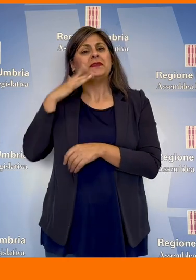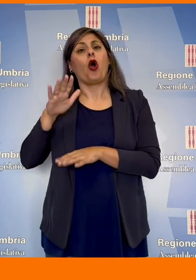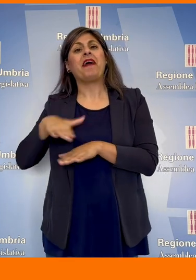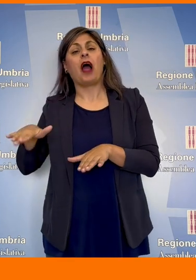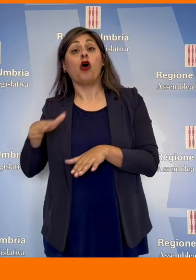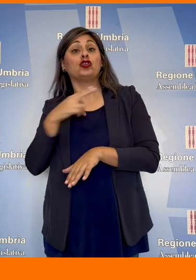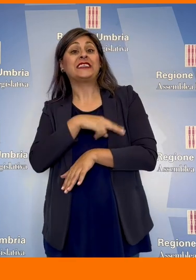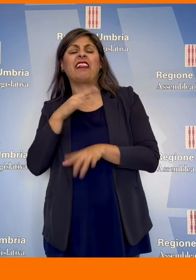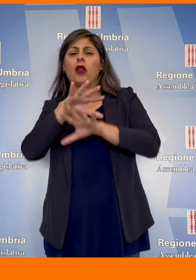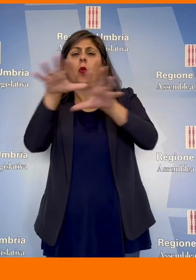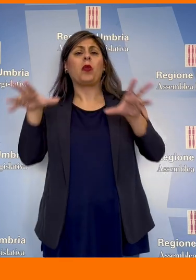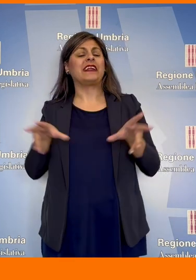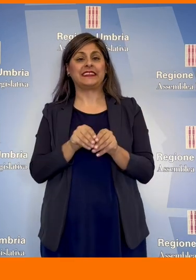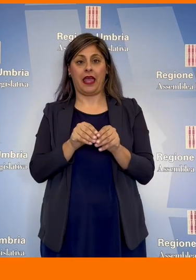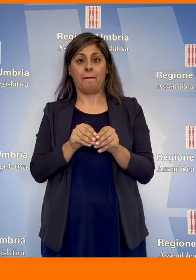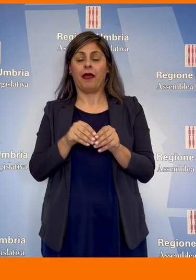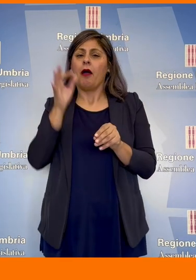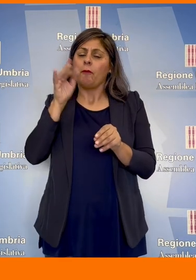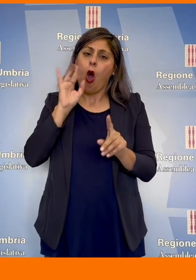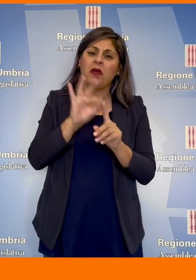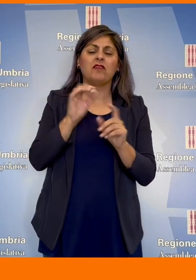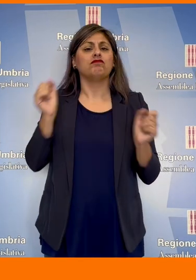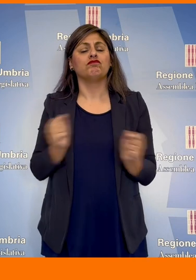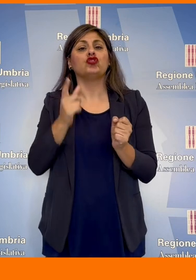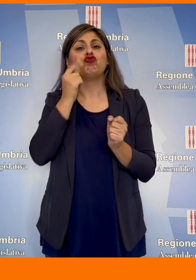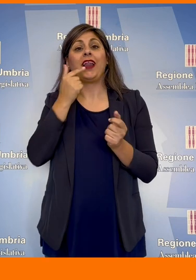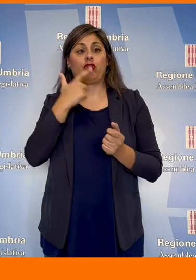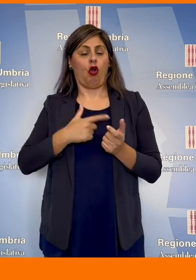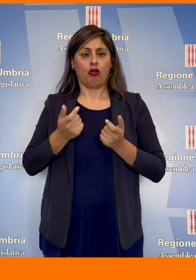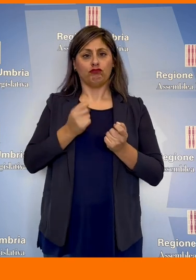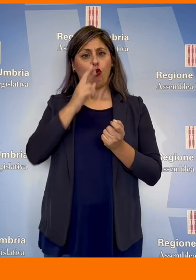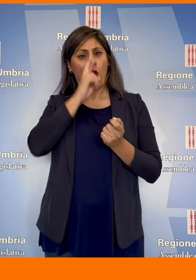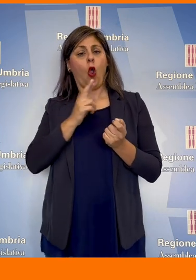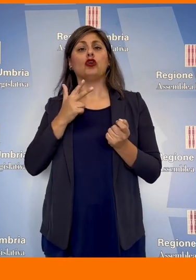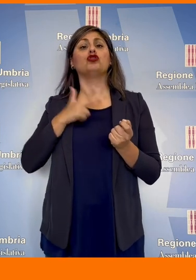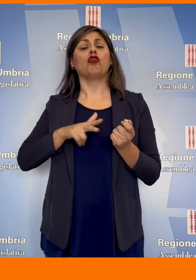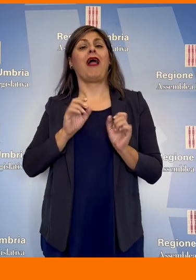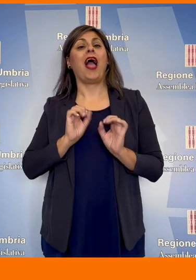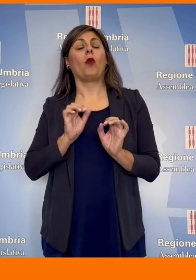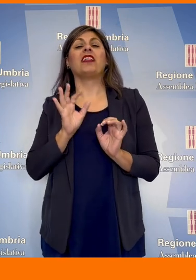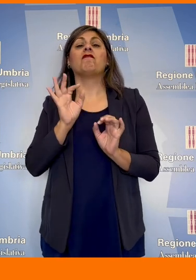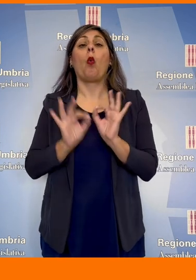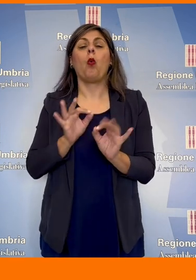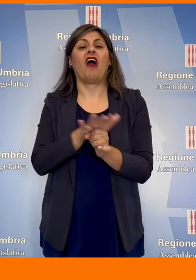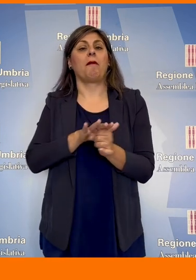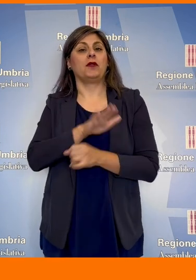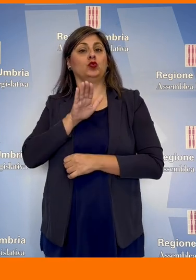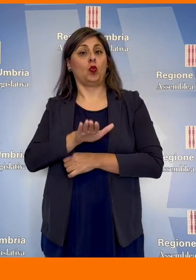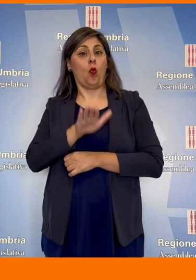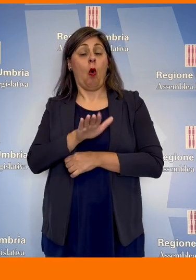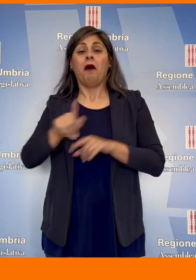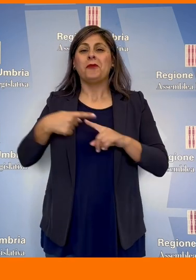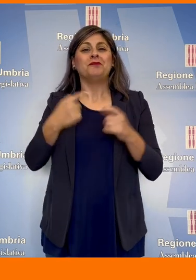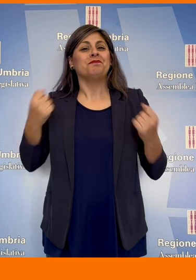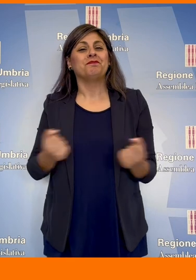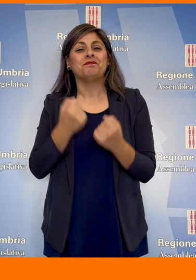psicopedagogici e sanitari, con lo scopo di promuovere la genitorialità e il ruolo sociale, educativo e di cura delle famiglie e